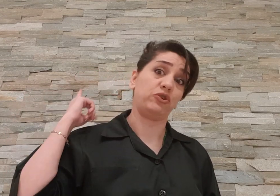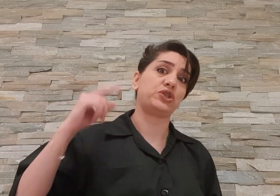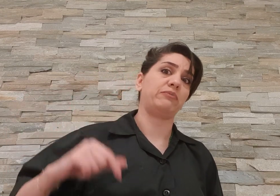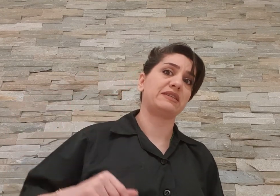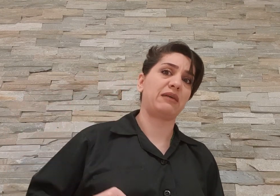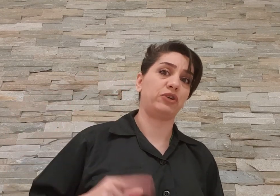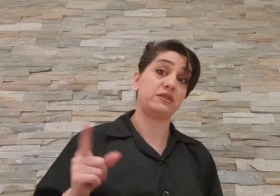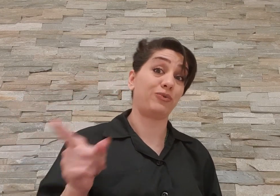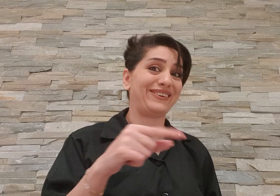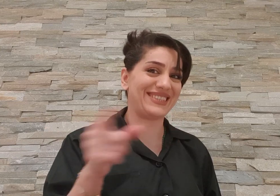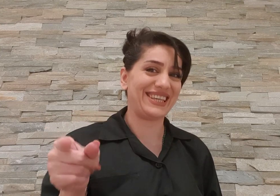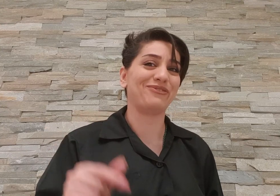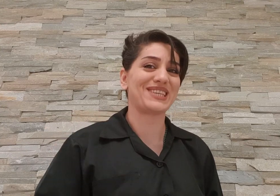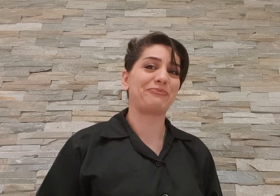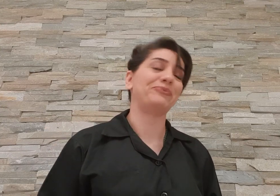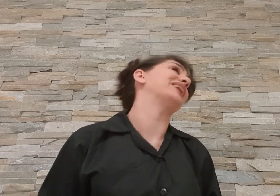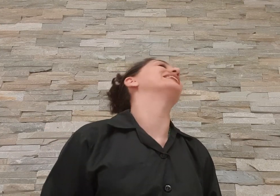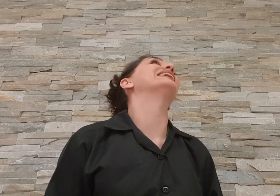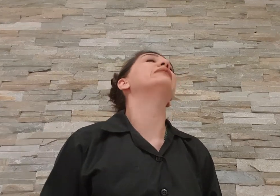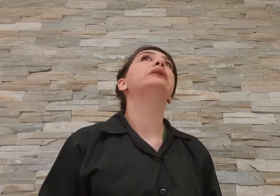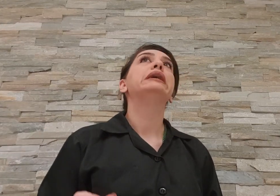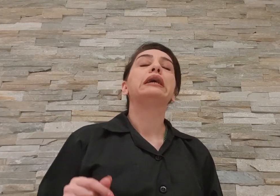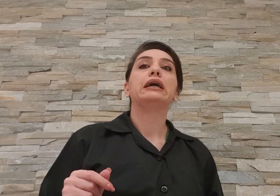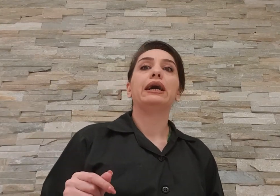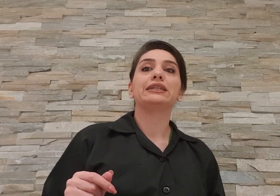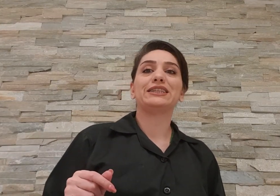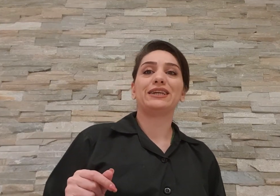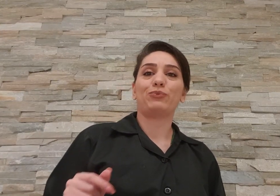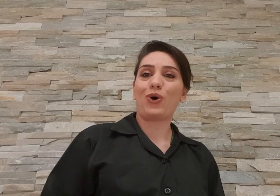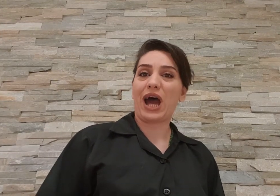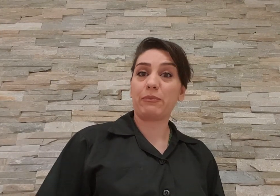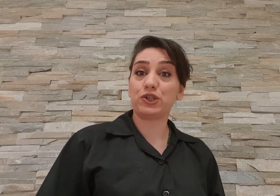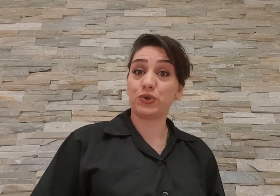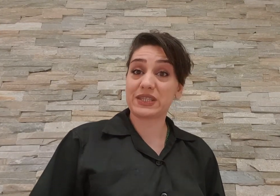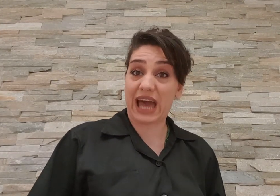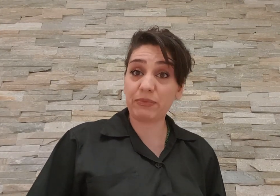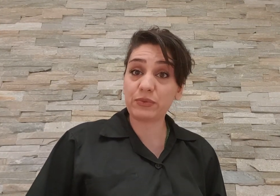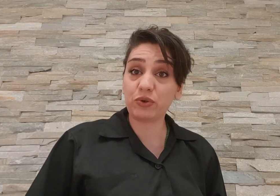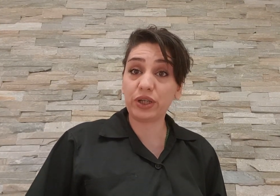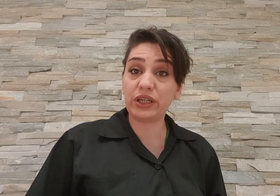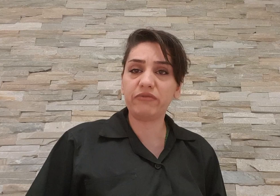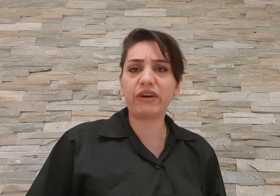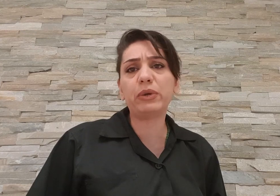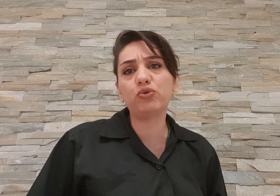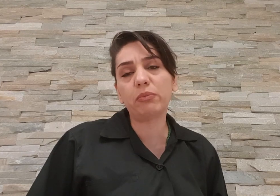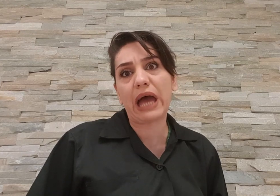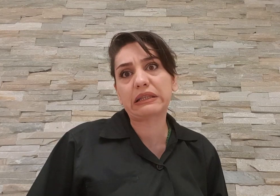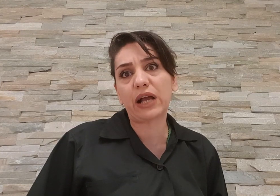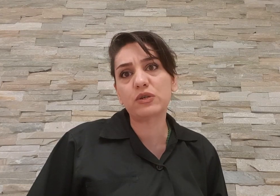داشتم یه زمانی صحبت های سیف رو ضبط میکردم چیزه ما همه چی رو ضبط میکنیم و بدون مدرک و